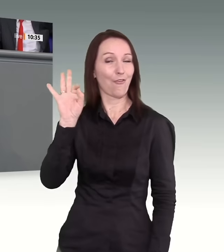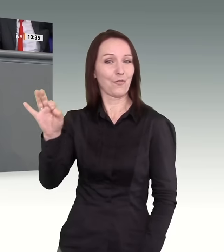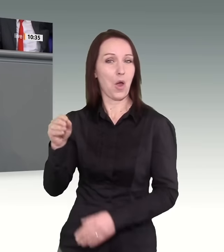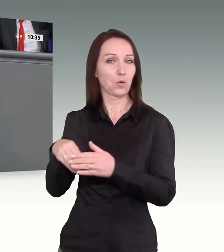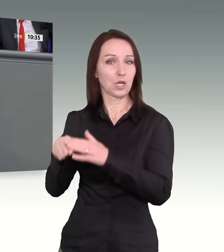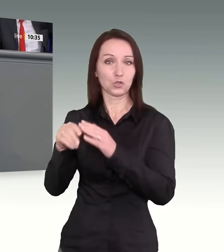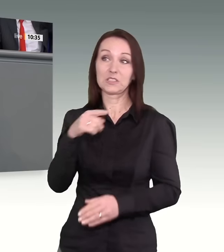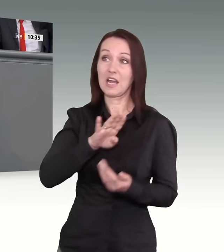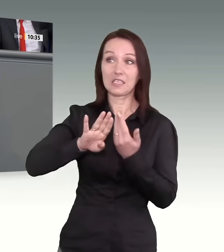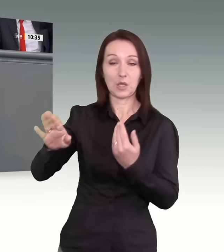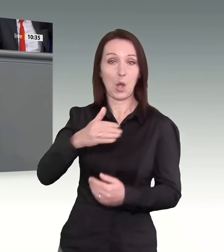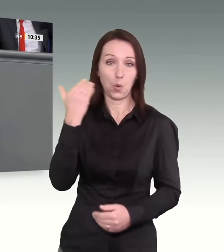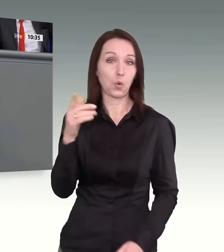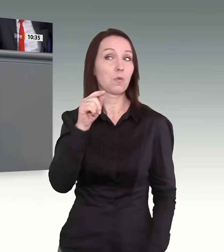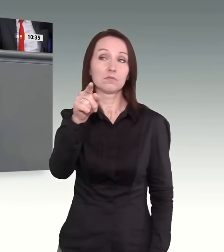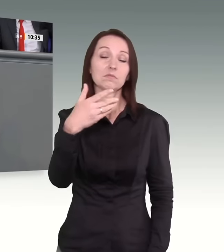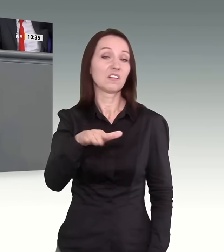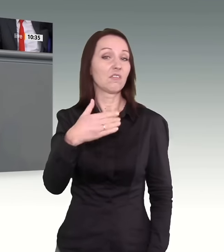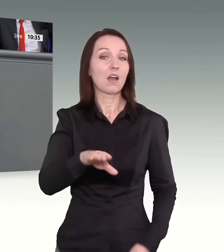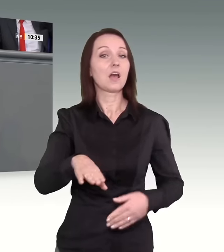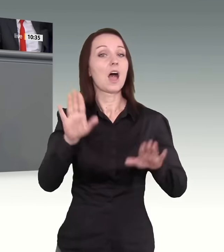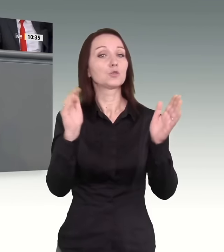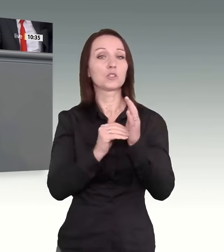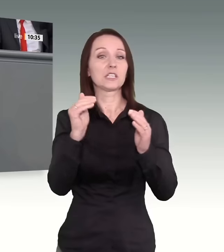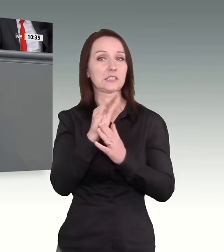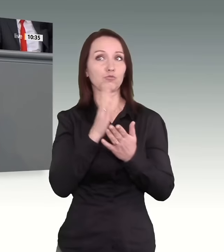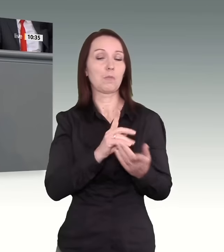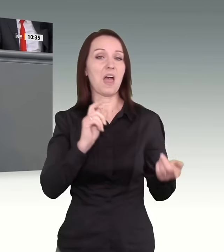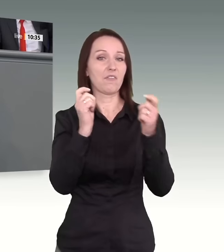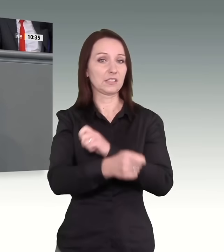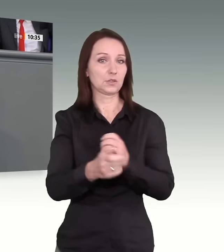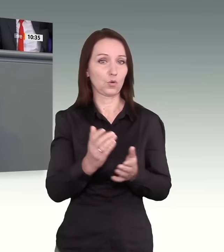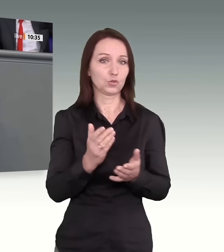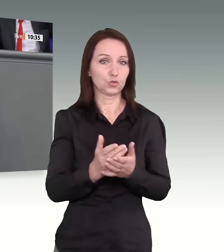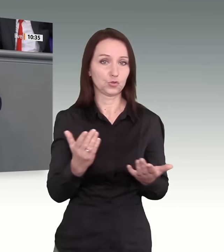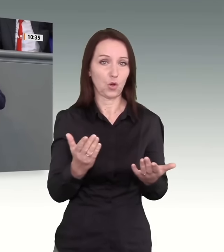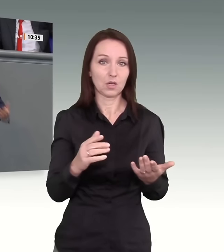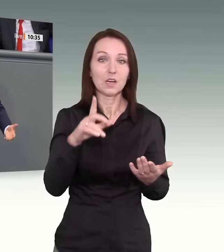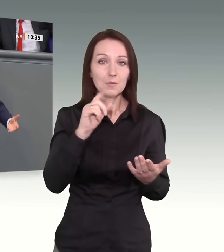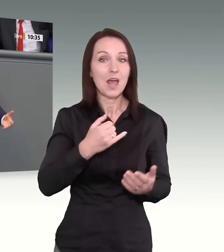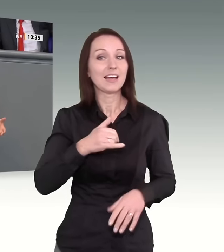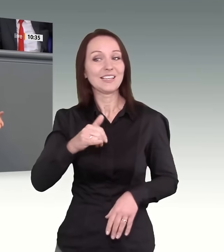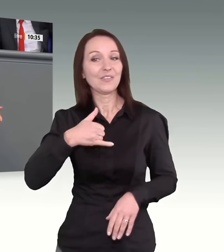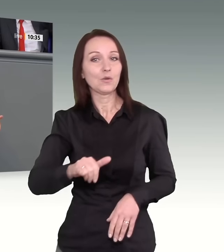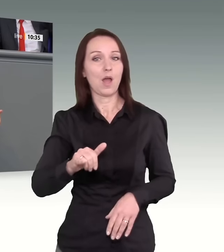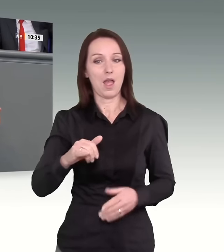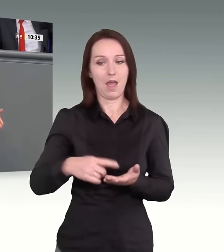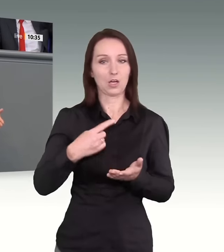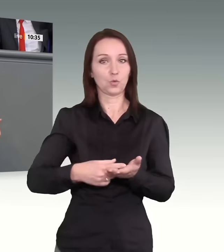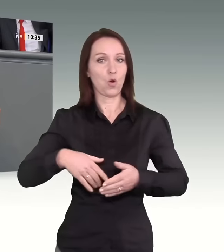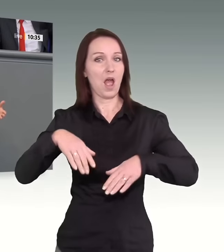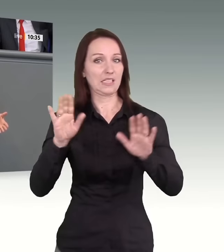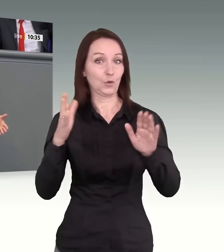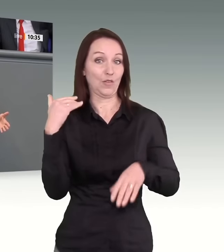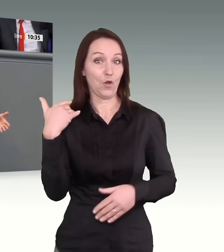Perversion des Asylsystems, das weggegangen ist von diesem individuellen Anspruch auf Asyl hin zu einer Regelung, wo faktisch die Vorlage eines